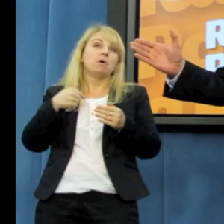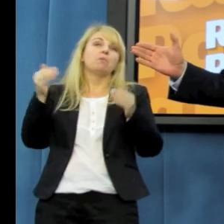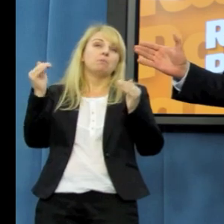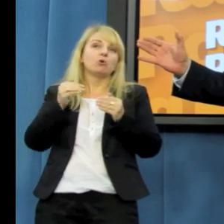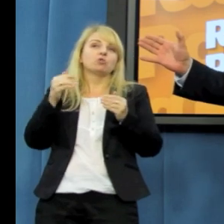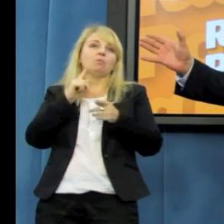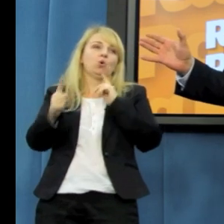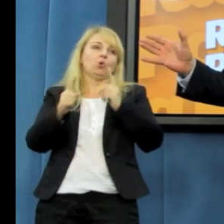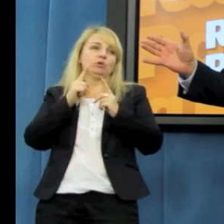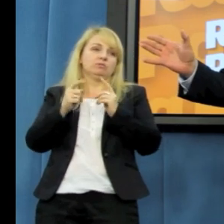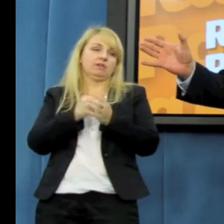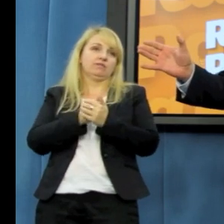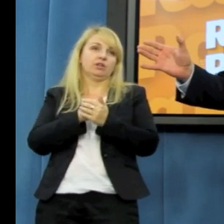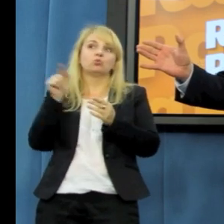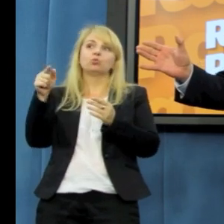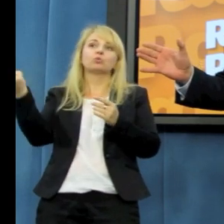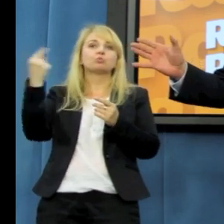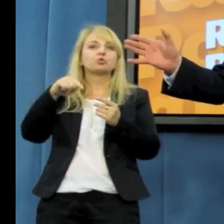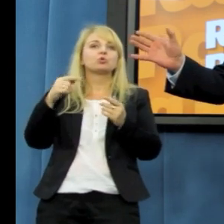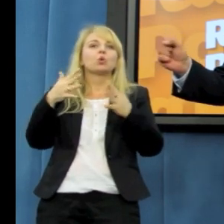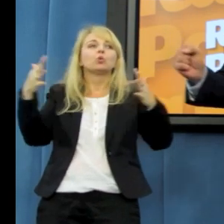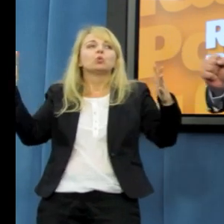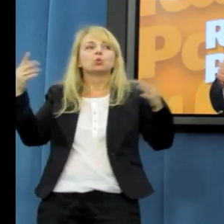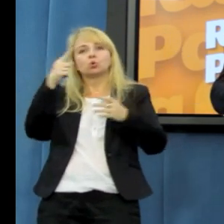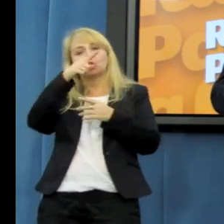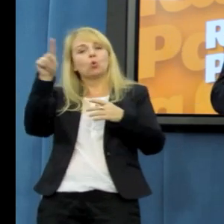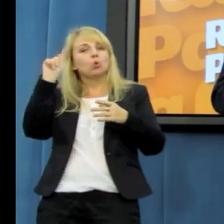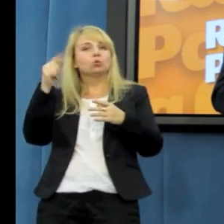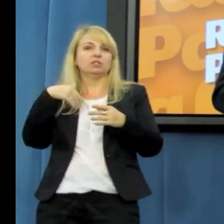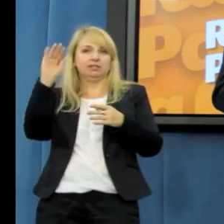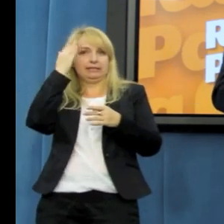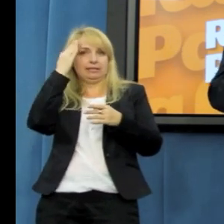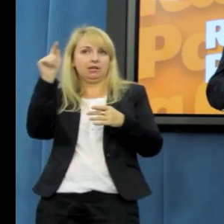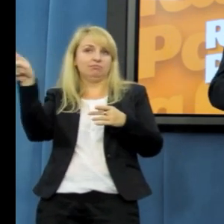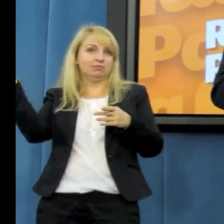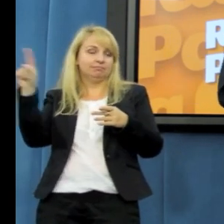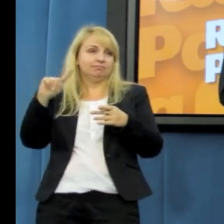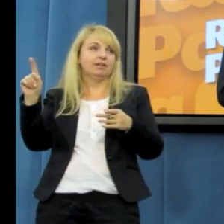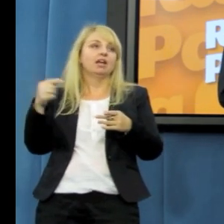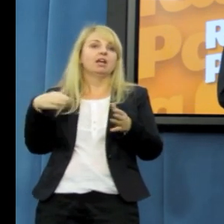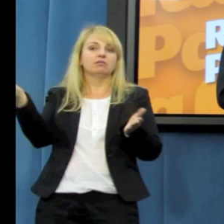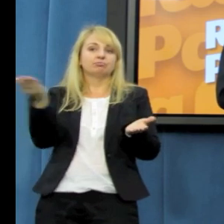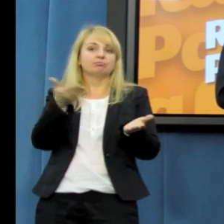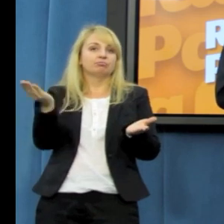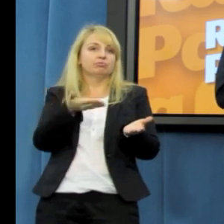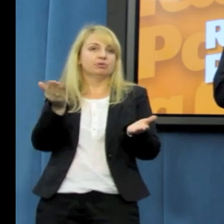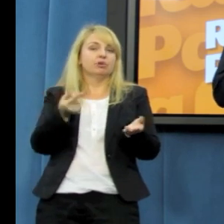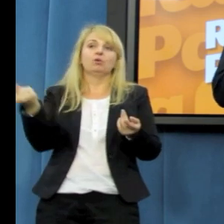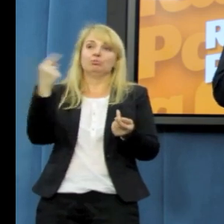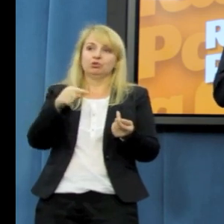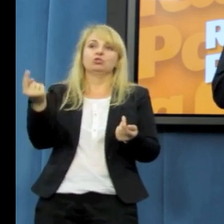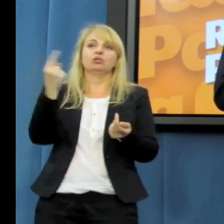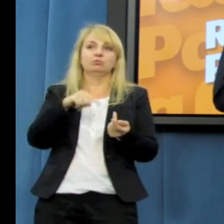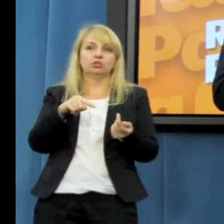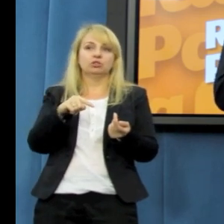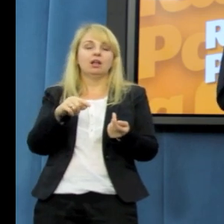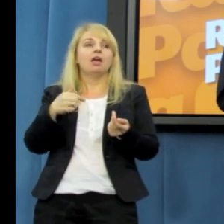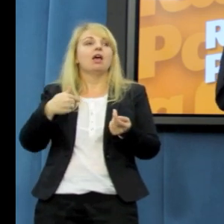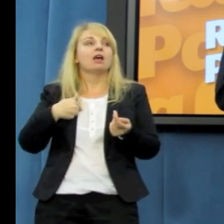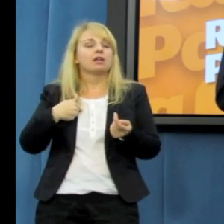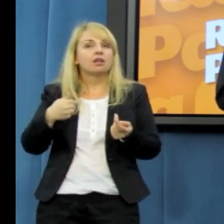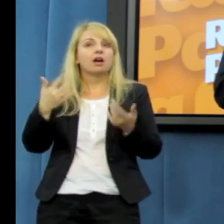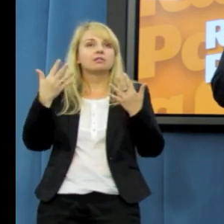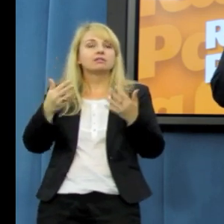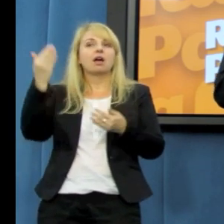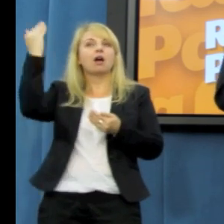Tutaj znam niektórych z tych ludzi, są byli nawet eksperci. Ja apeluję do